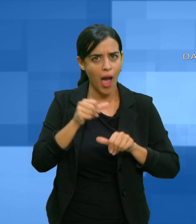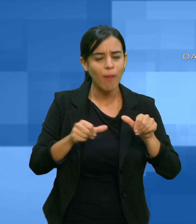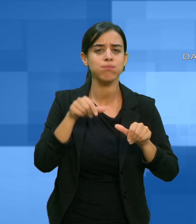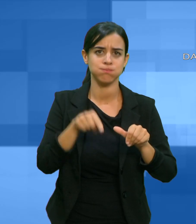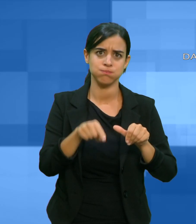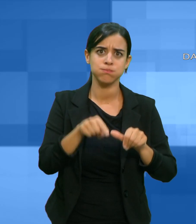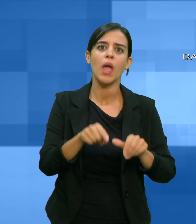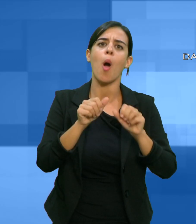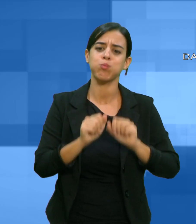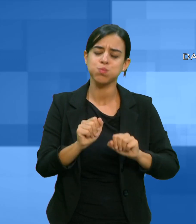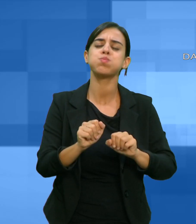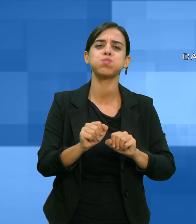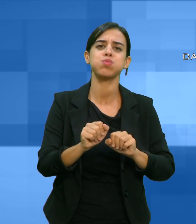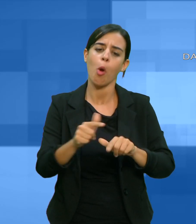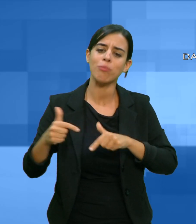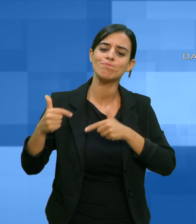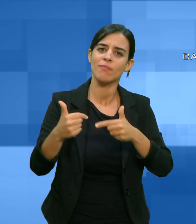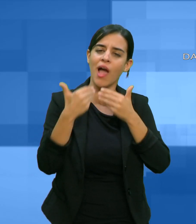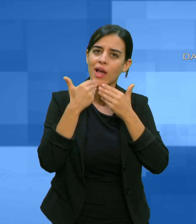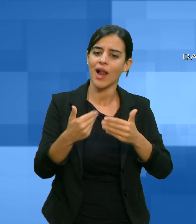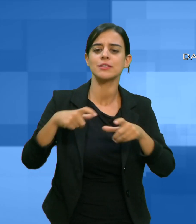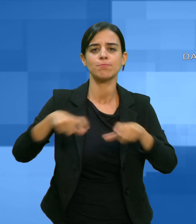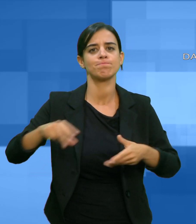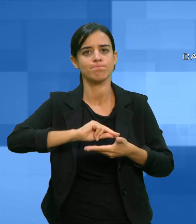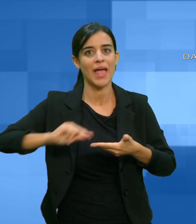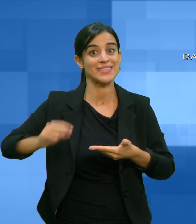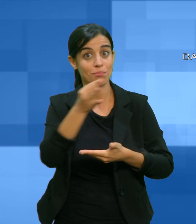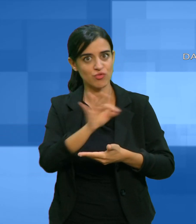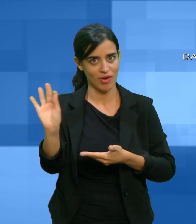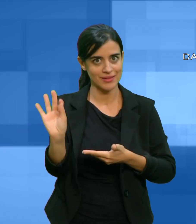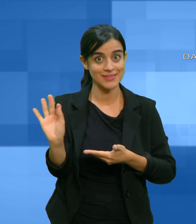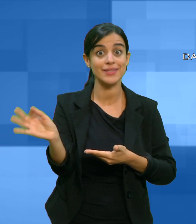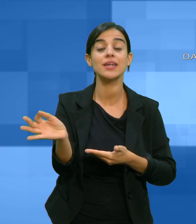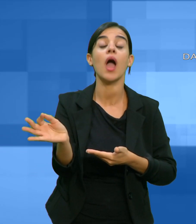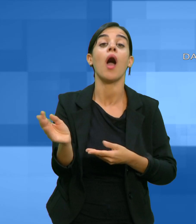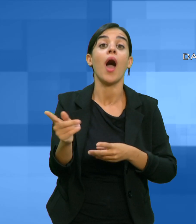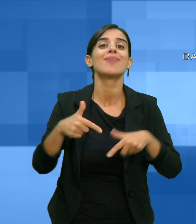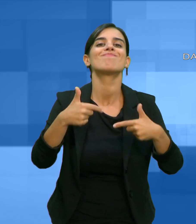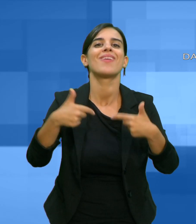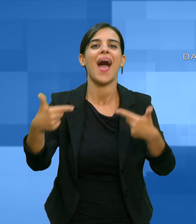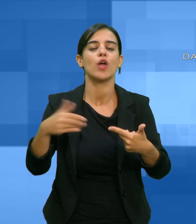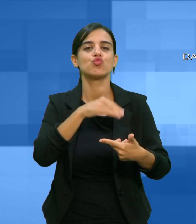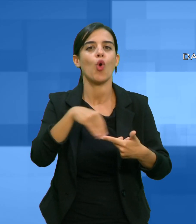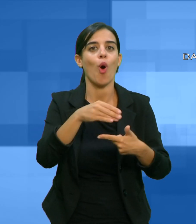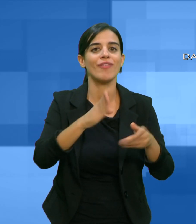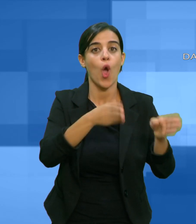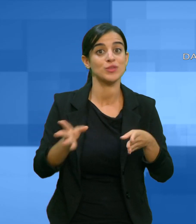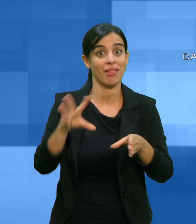farmacie ospedaliere delle ASL su proposta dell'assessore Armando Bartolazzi